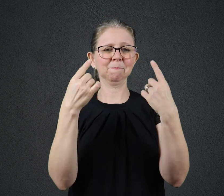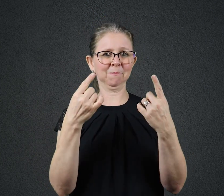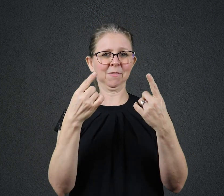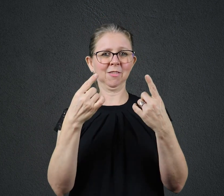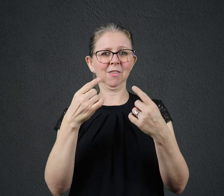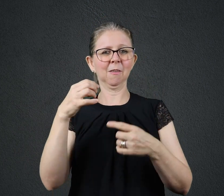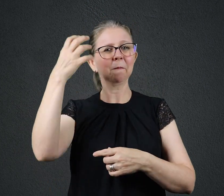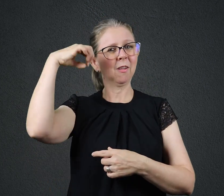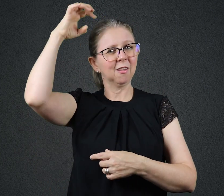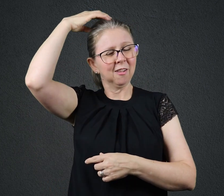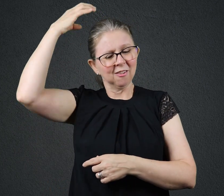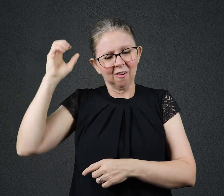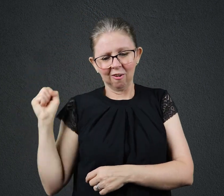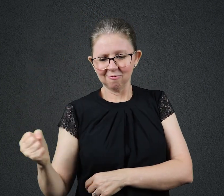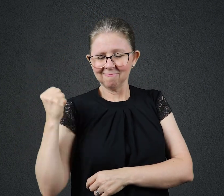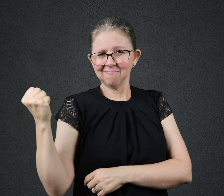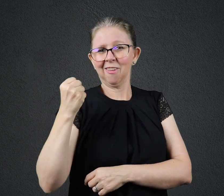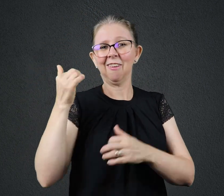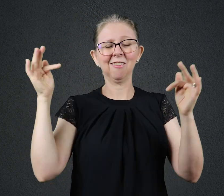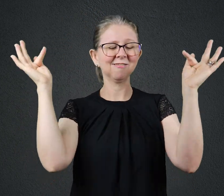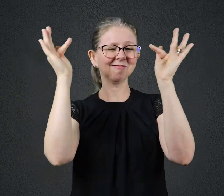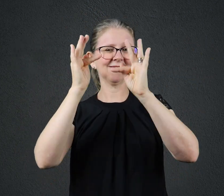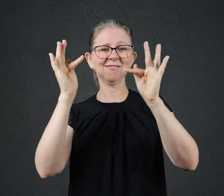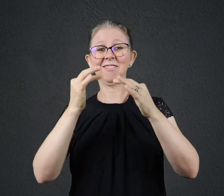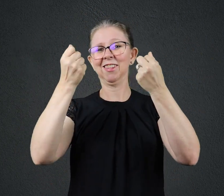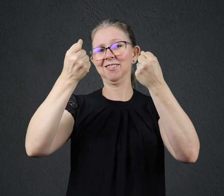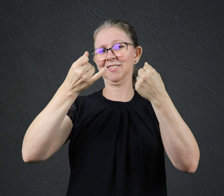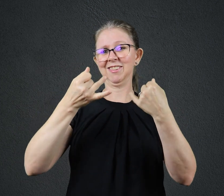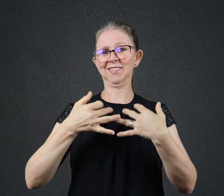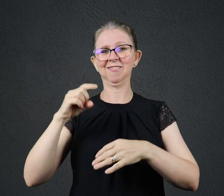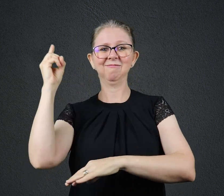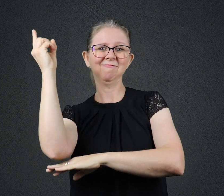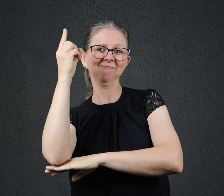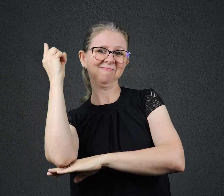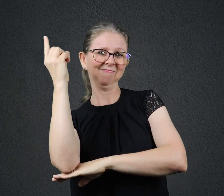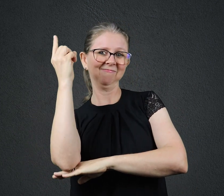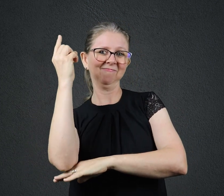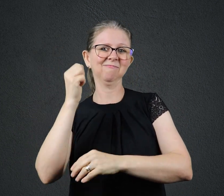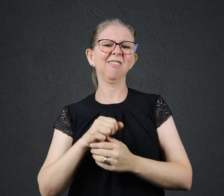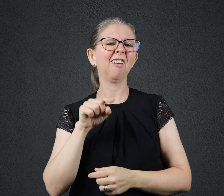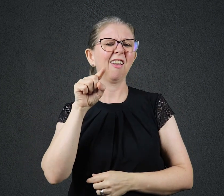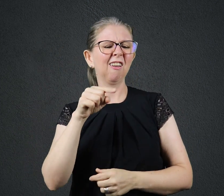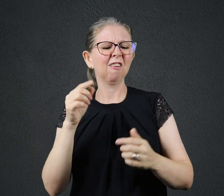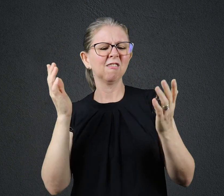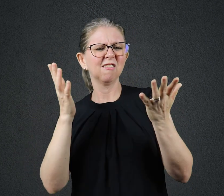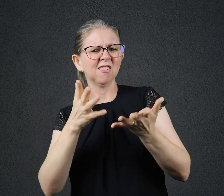ALIVIADO COM AS EXPLICAÇÕES DE DAVI VOCÊ JÁ SE DECEPCIONOU PORQUE ALGUÉM SE MOSTROU